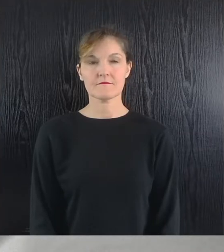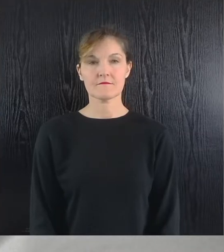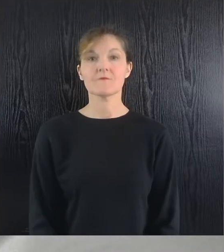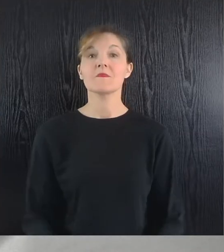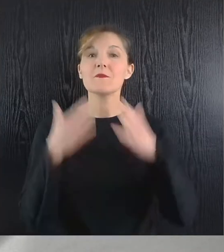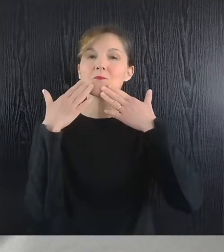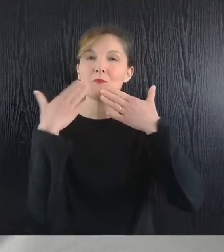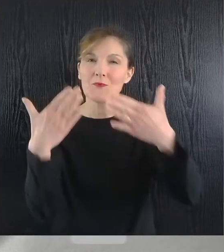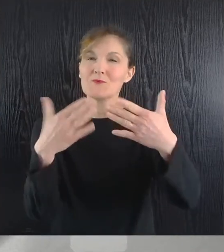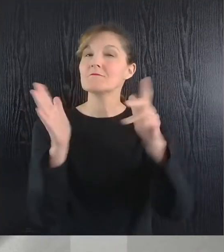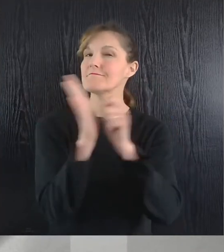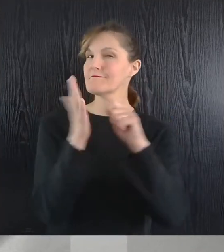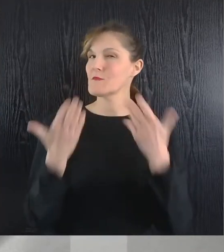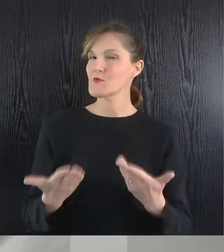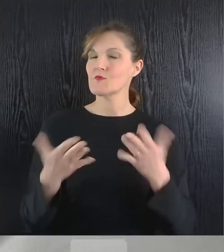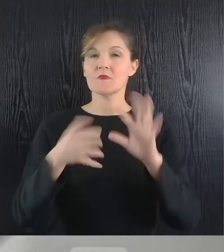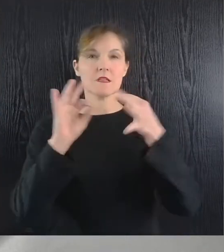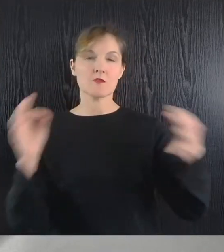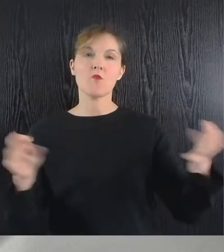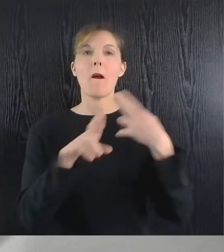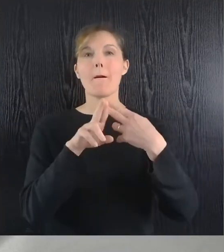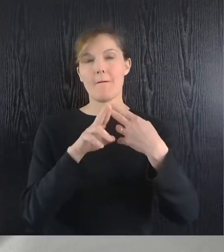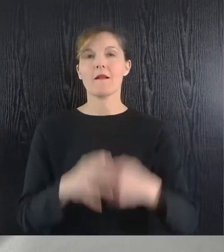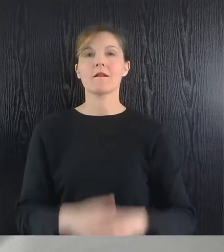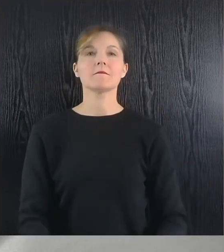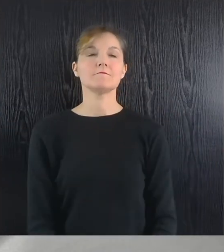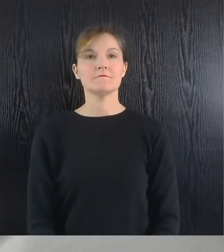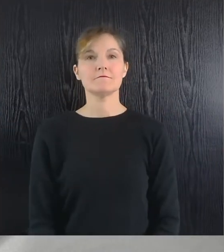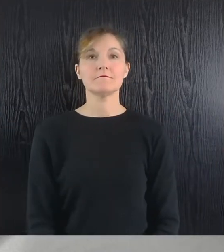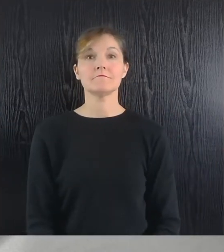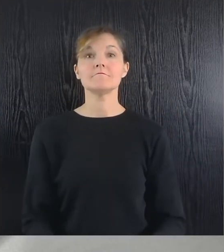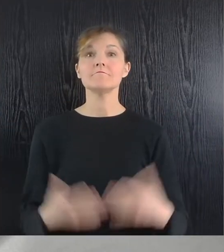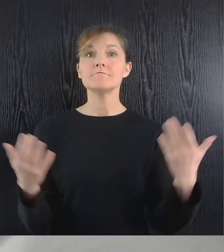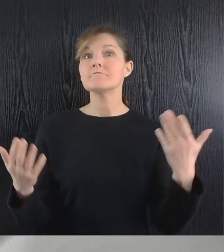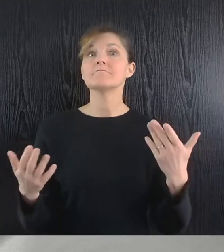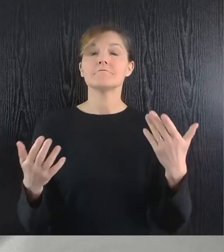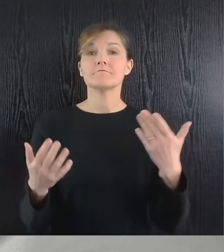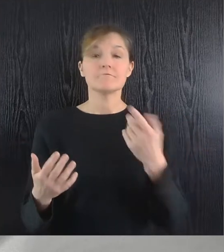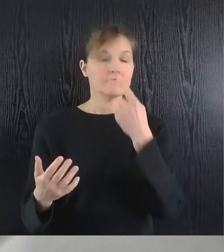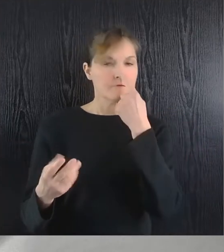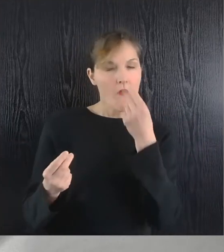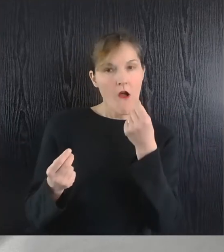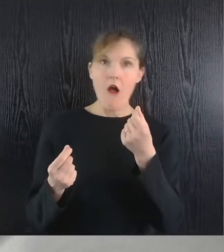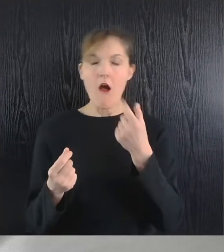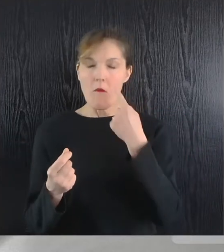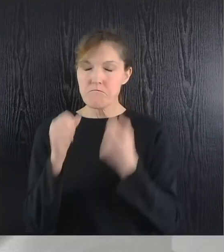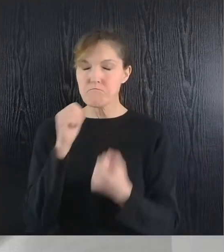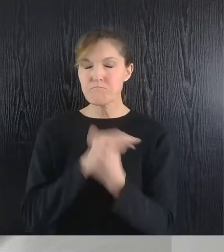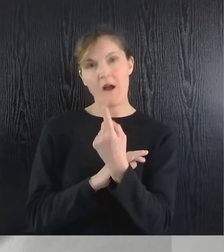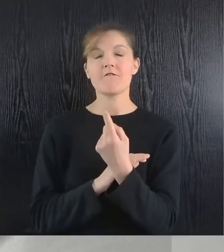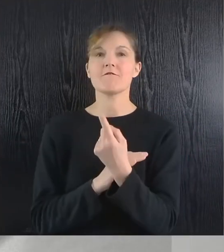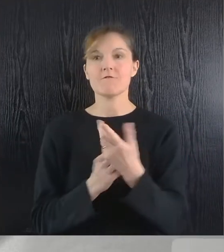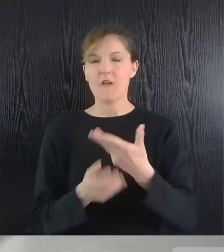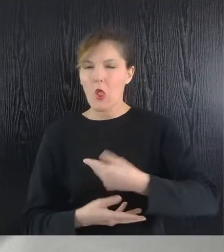Bonjour, aujourd'hui mon histoire s'intitule les effets insoupçonnés de la générosité.